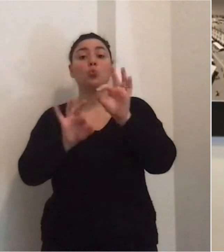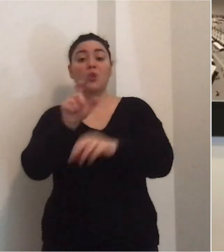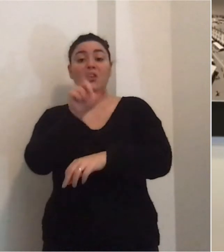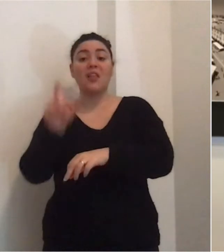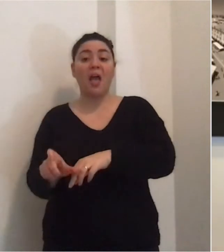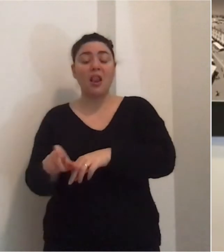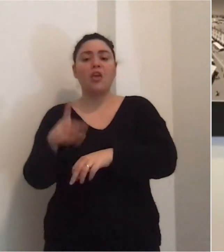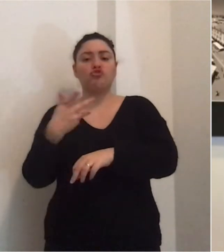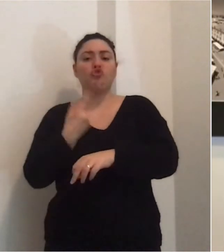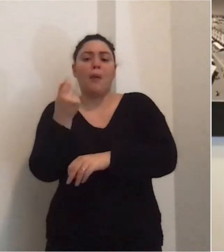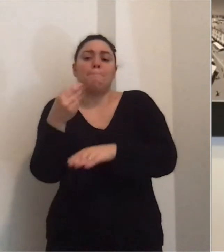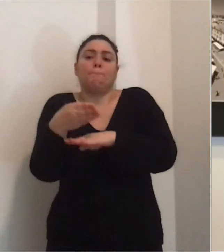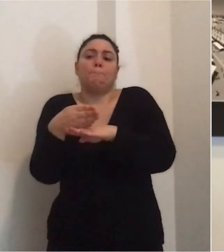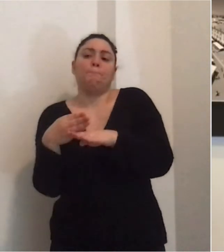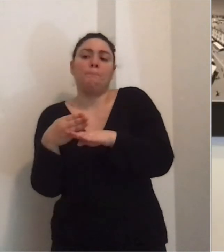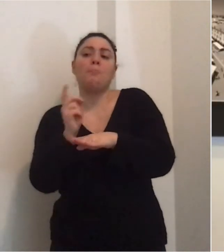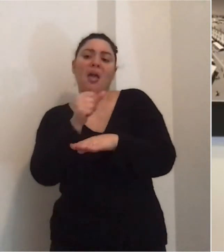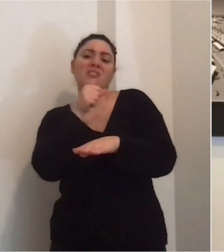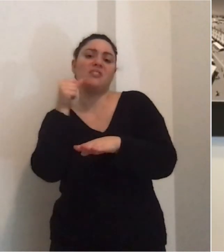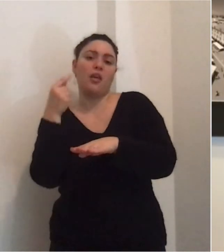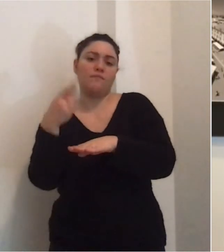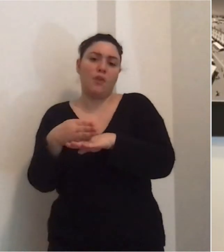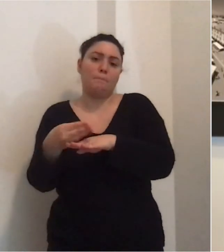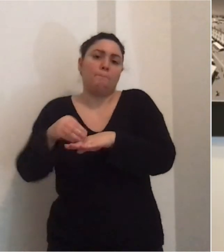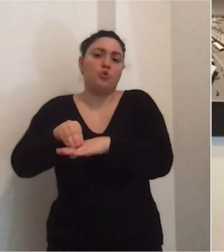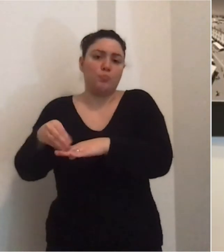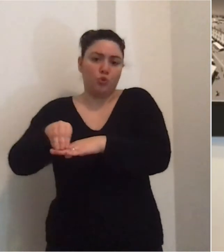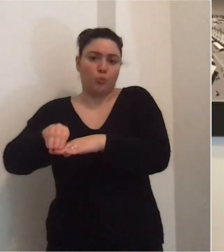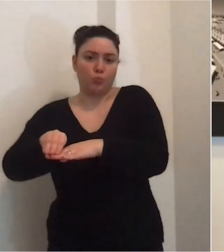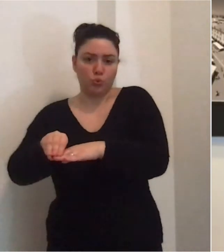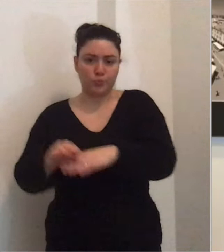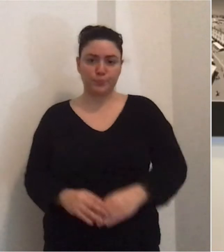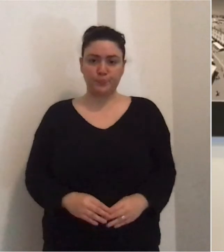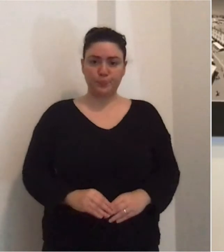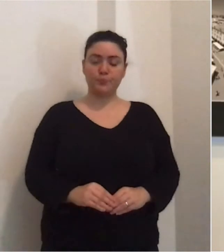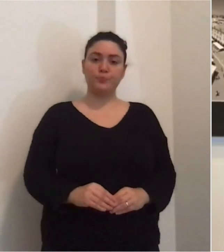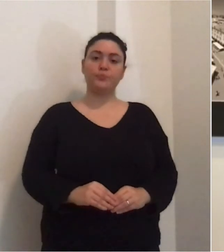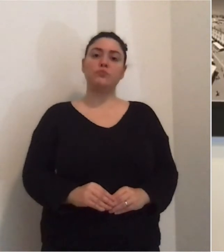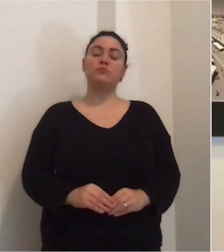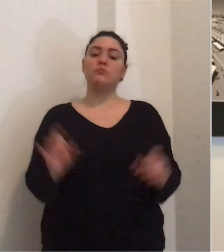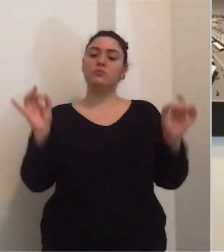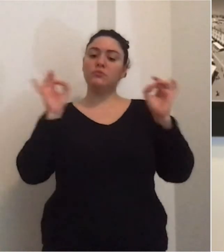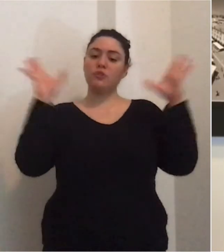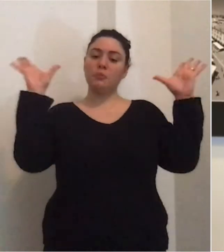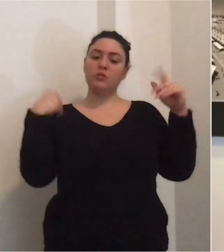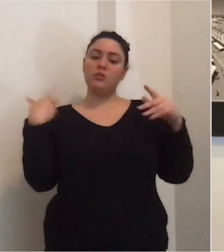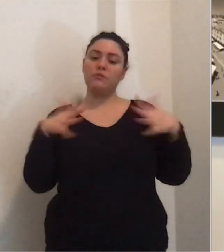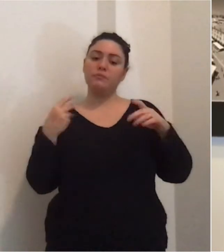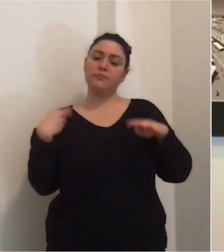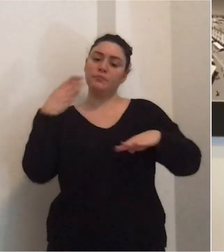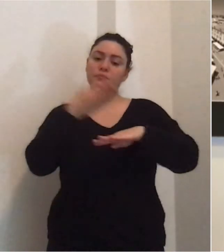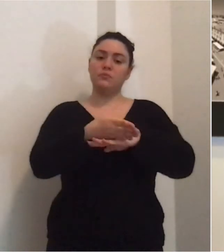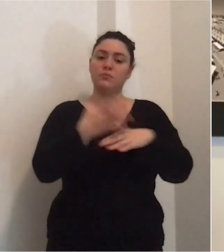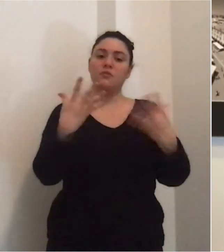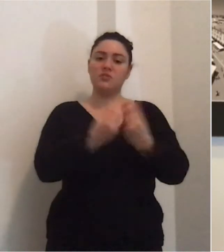un pezzo di questa manovra abbiamo bisogno ancora di tanto da questo punto di vista. Stamattina mi sono